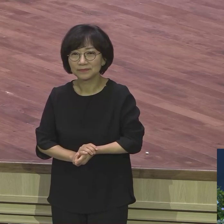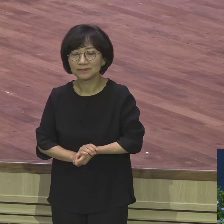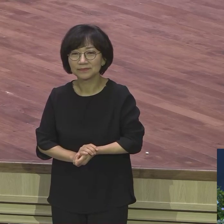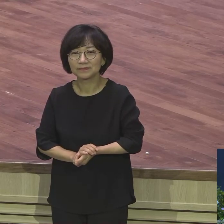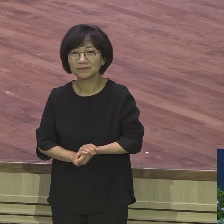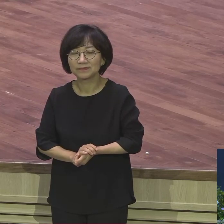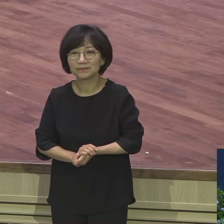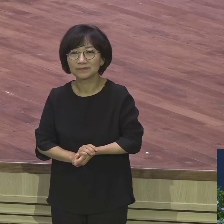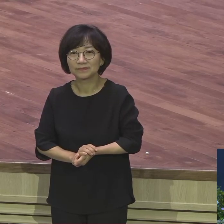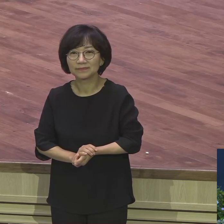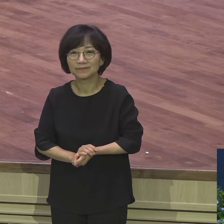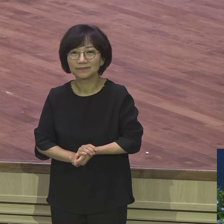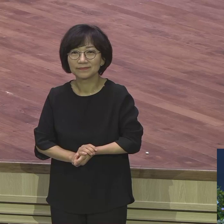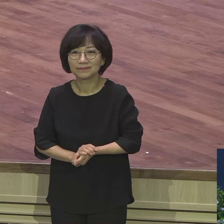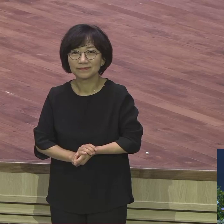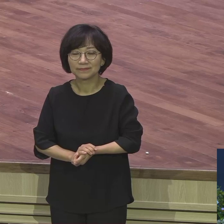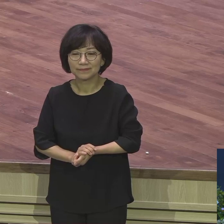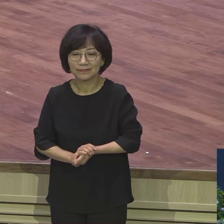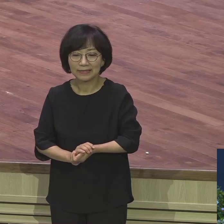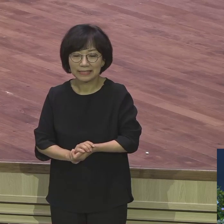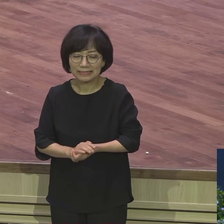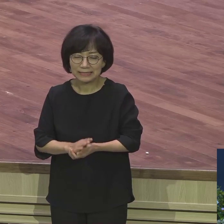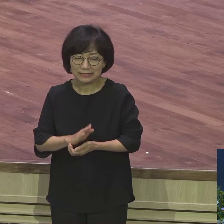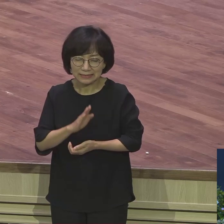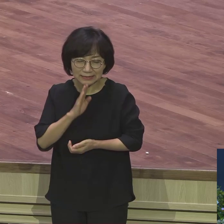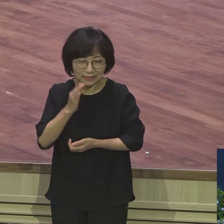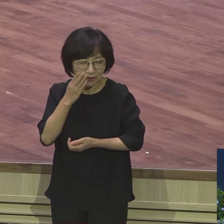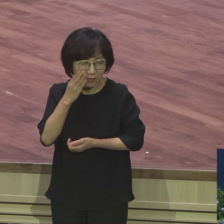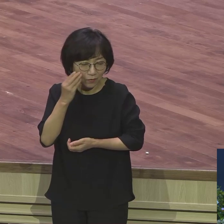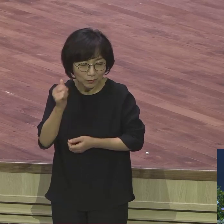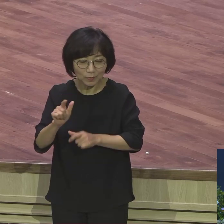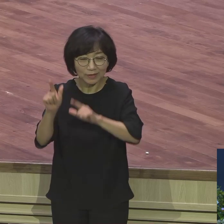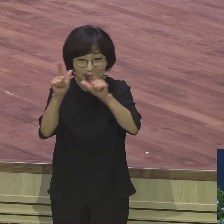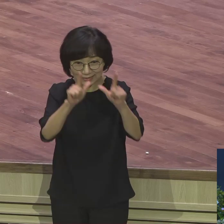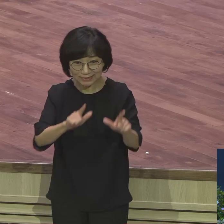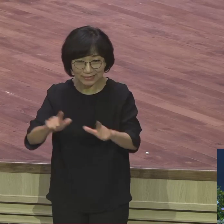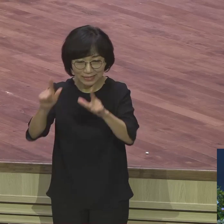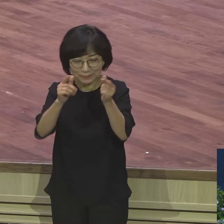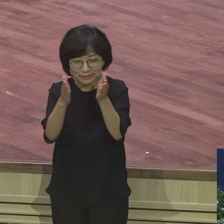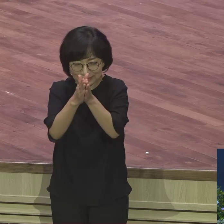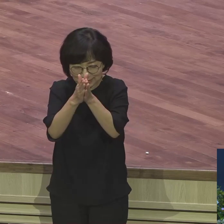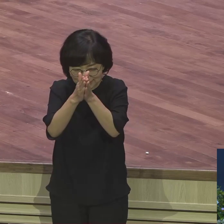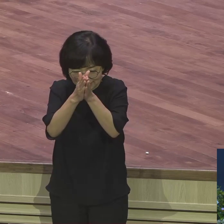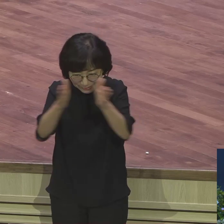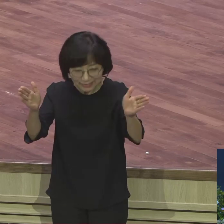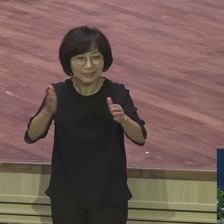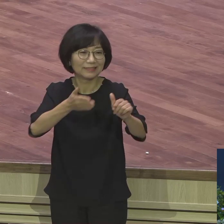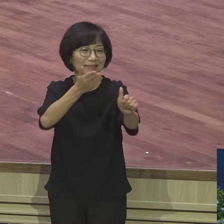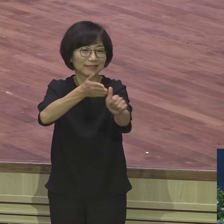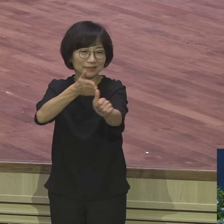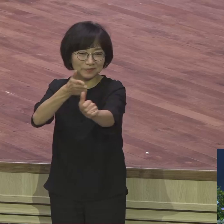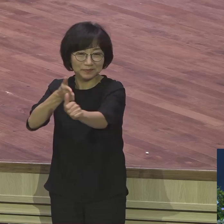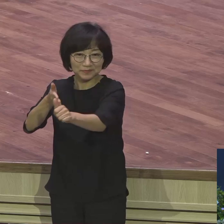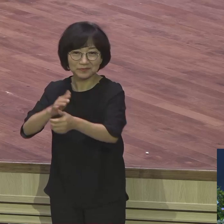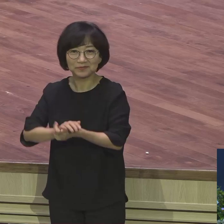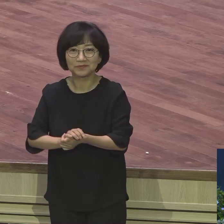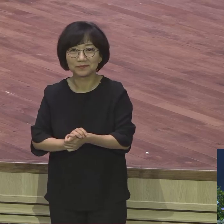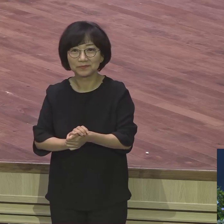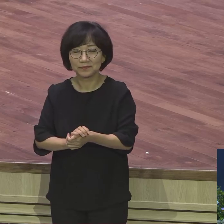새로운 시작이 되는 시간표 되기를 제의로 축복합니다. 그러면 성경적 형통의